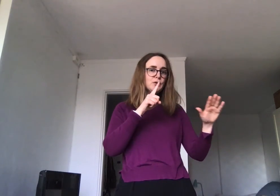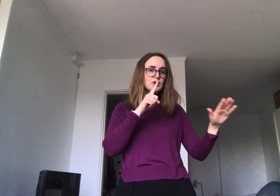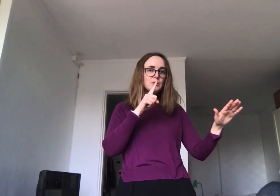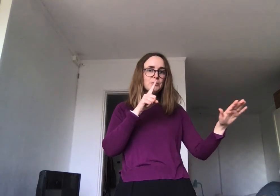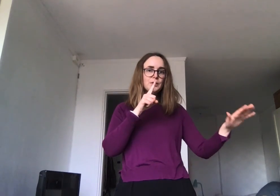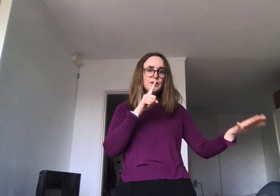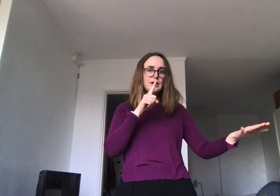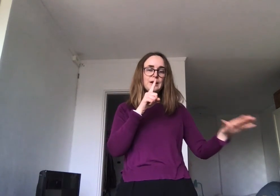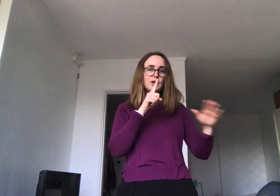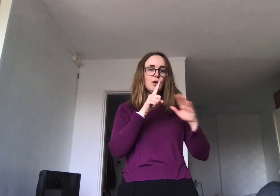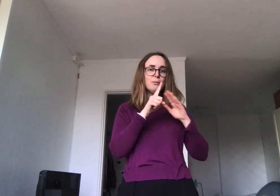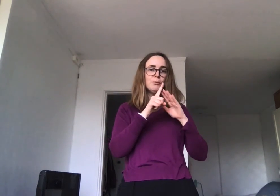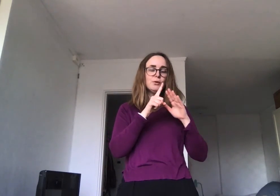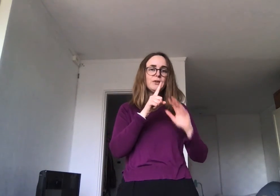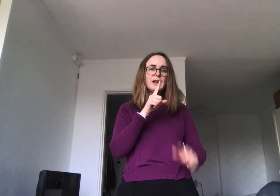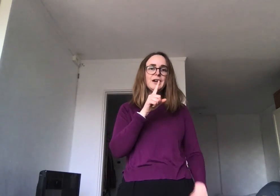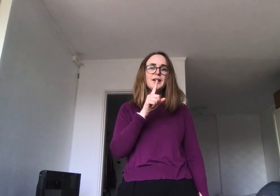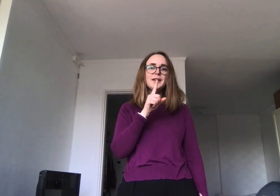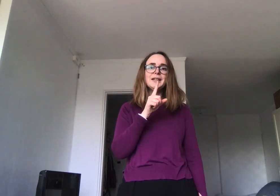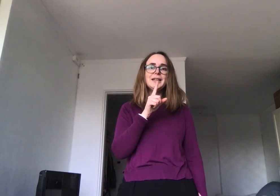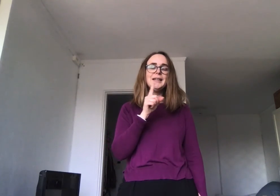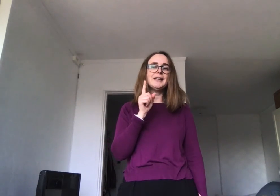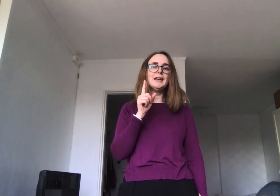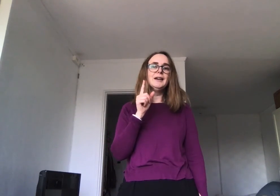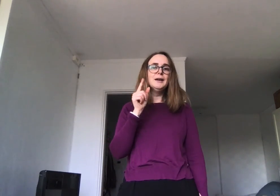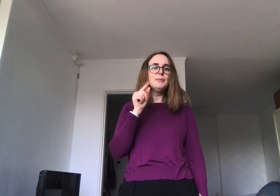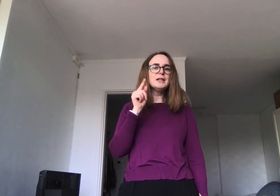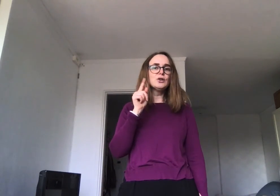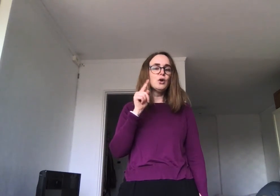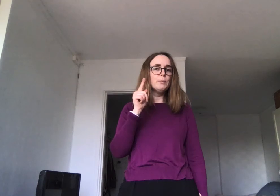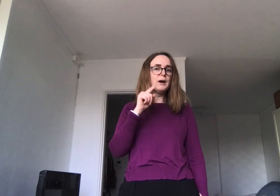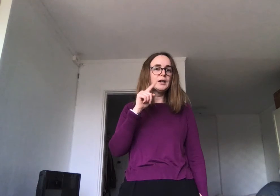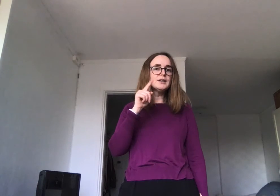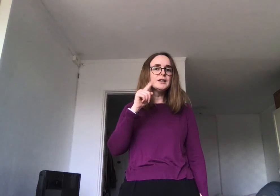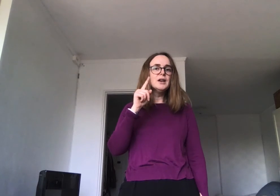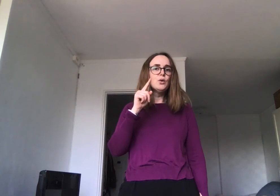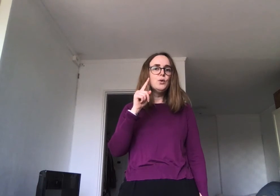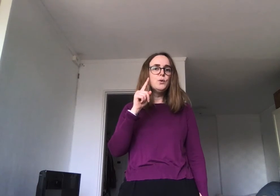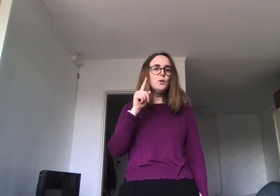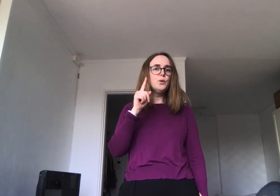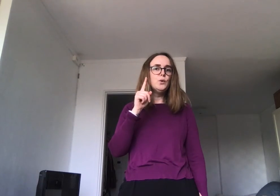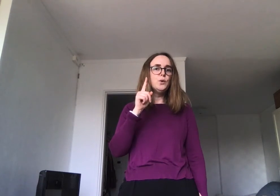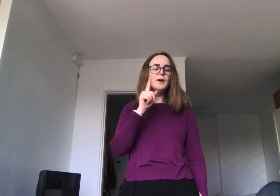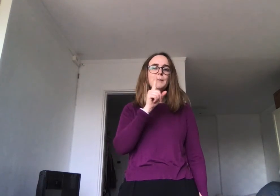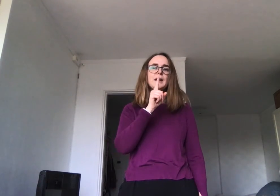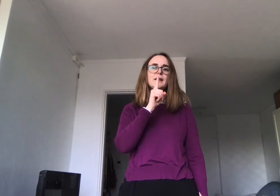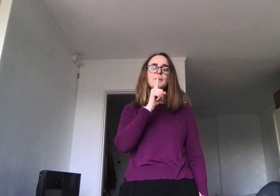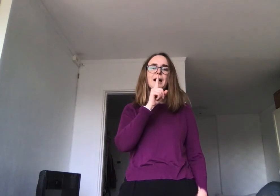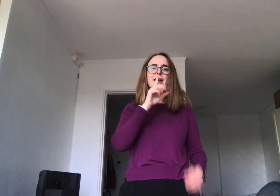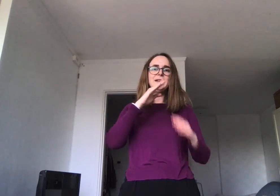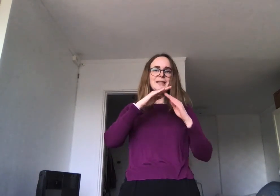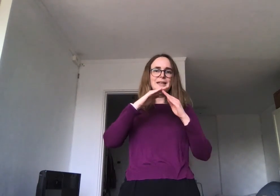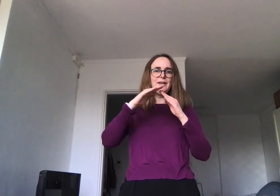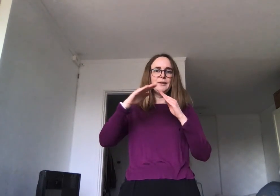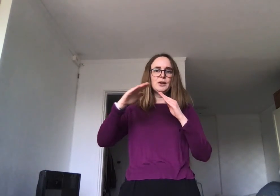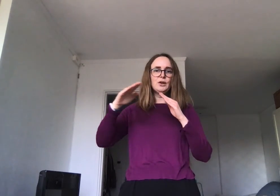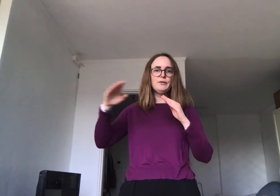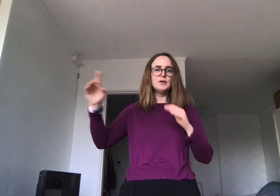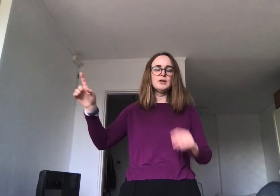som kommer mot fingeren. At den ikke blir sånn opppakket, men at det er en jevn luftstrøm.